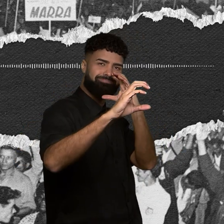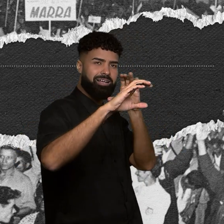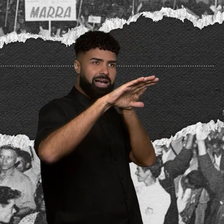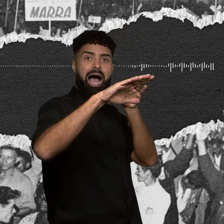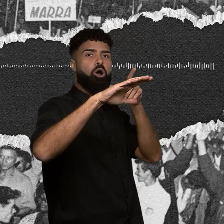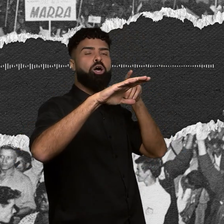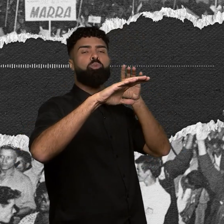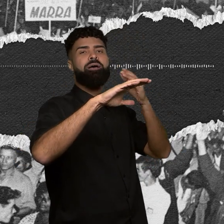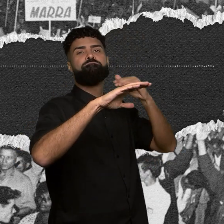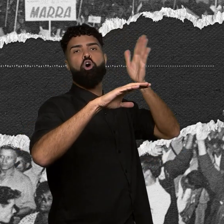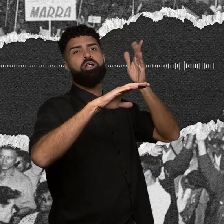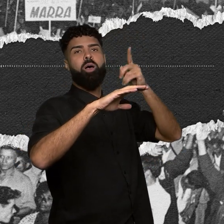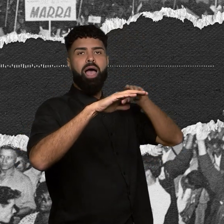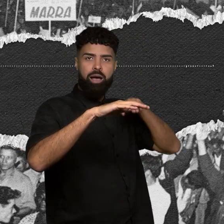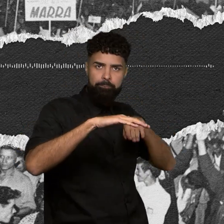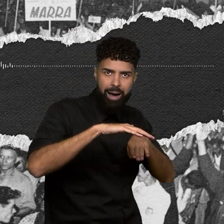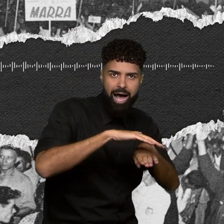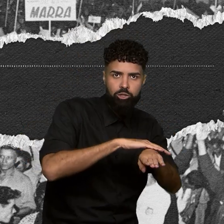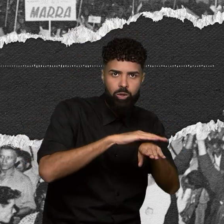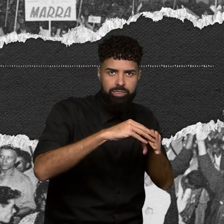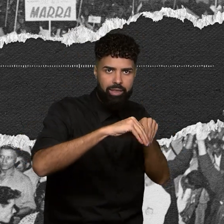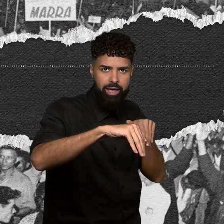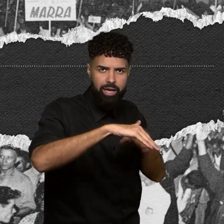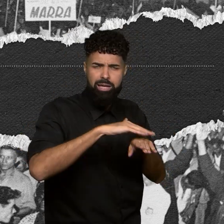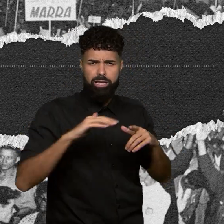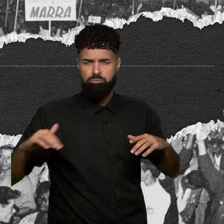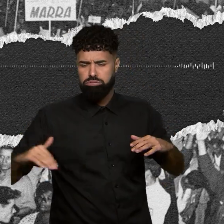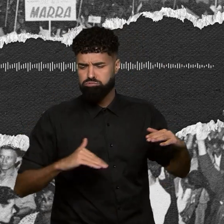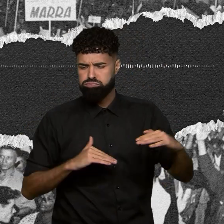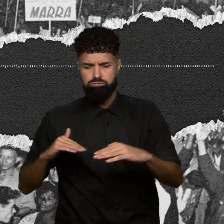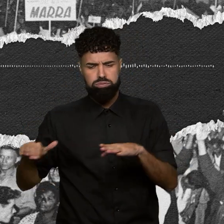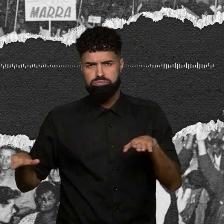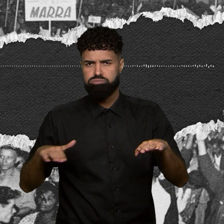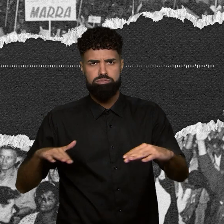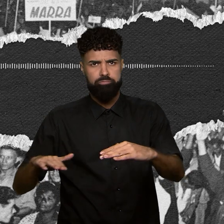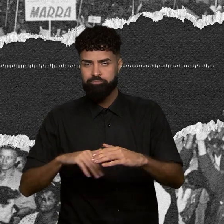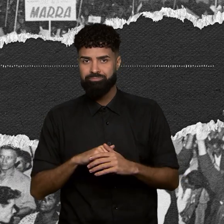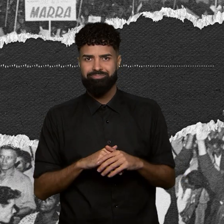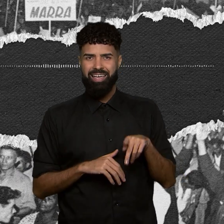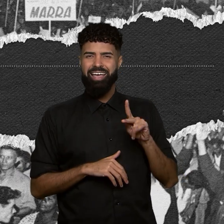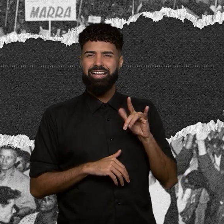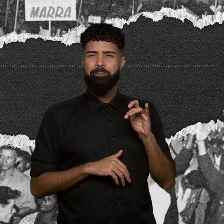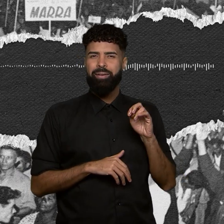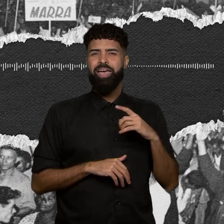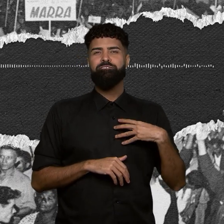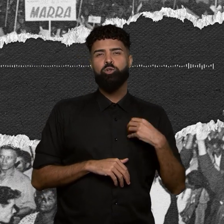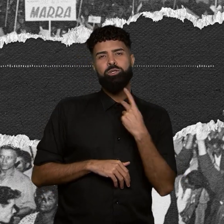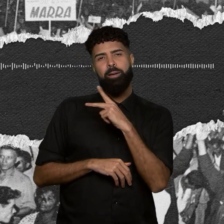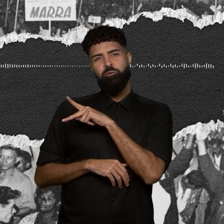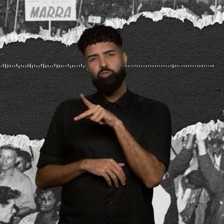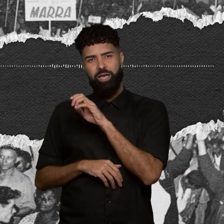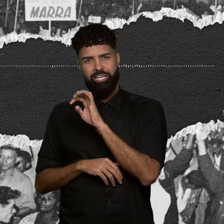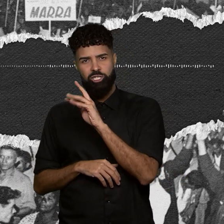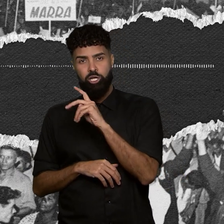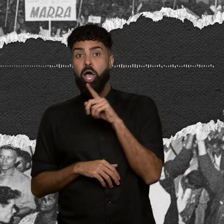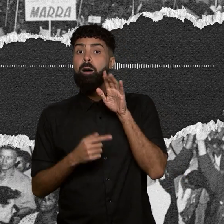aliás, adultos por toda parte na região. Kleber, o filho da professora Edith, mostra as marcações das tubulações